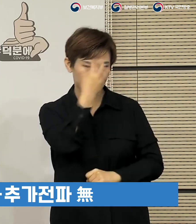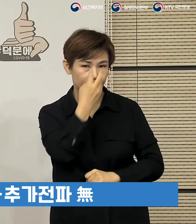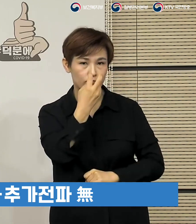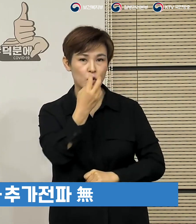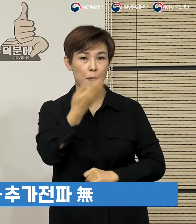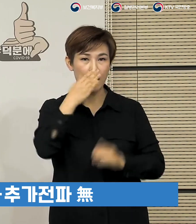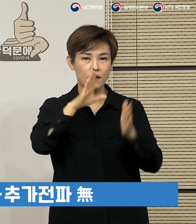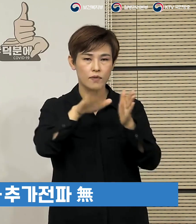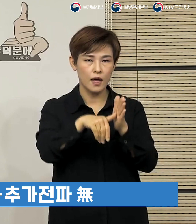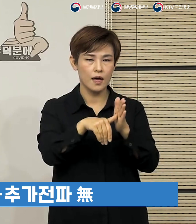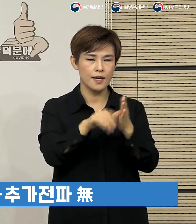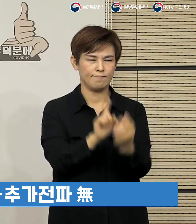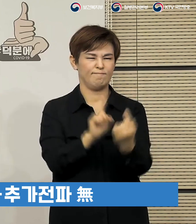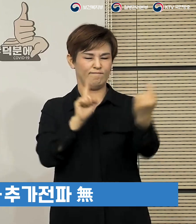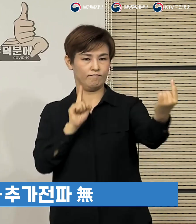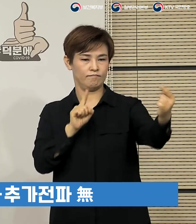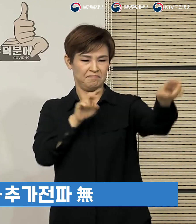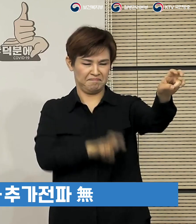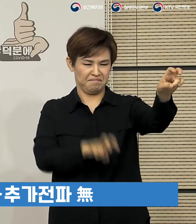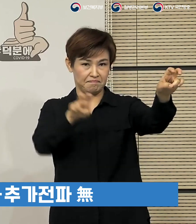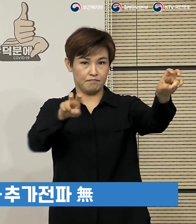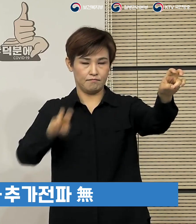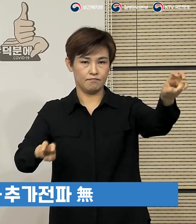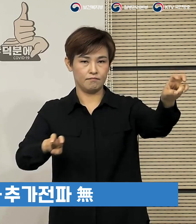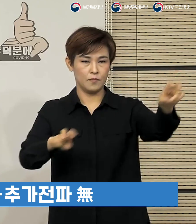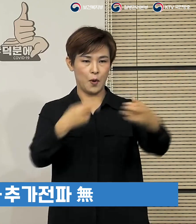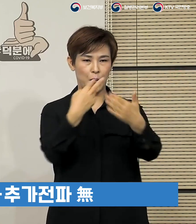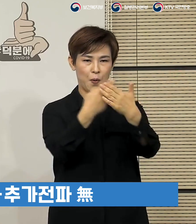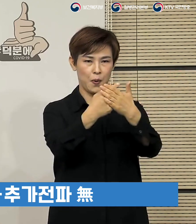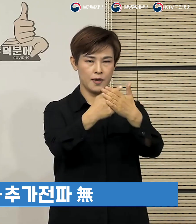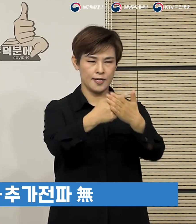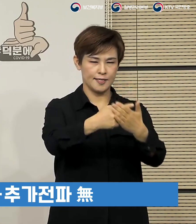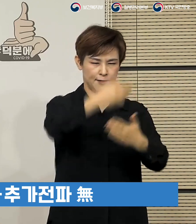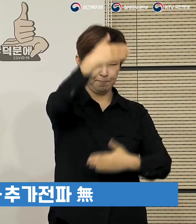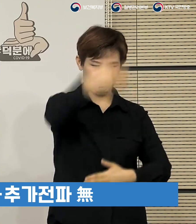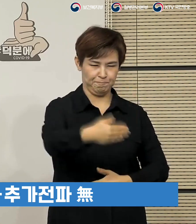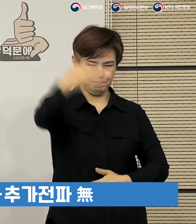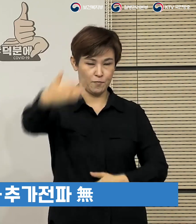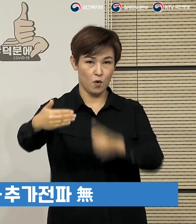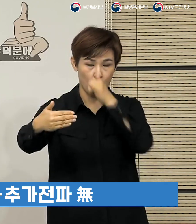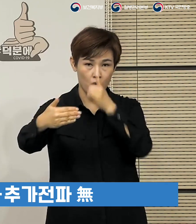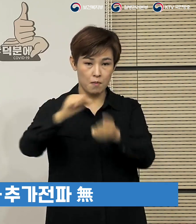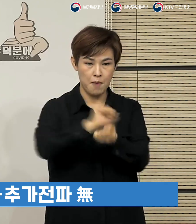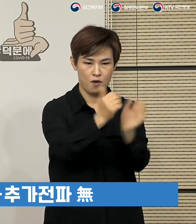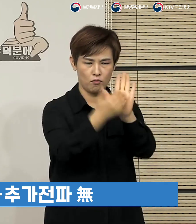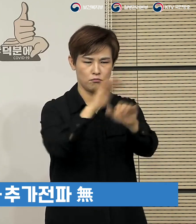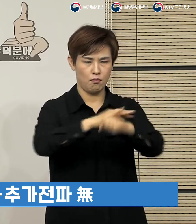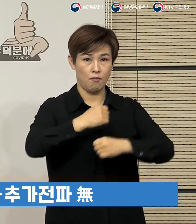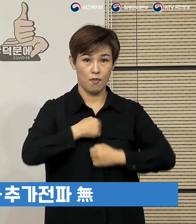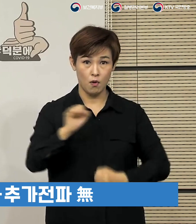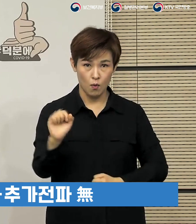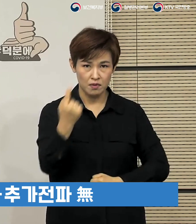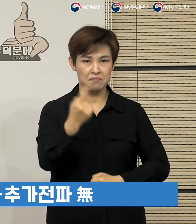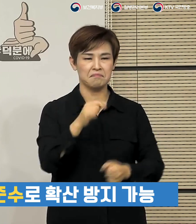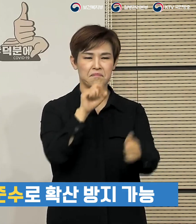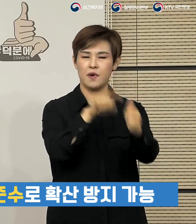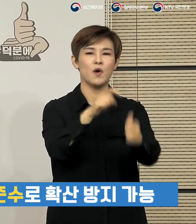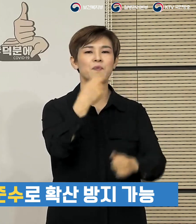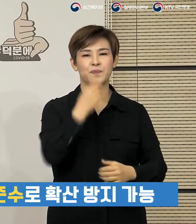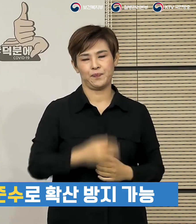두기와 칸막이 설치 등 방역수칙을 철저히 지킨 결과로 보여집니다. 이렇게